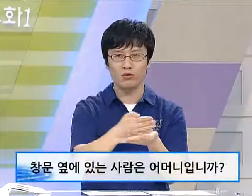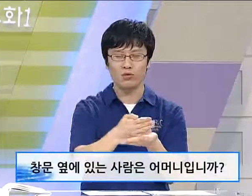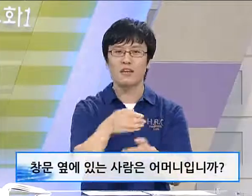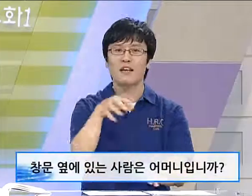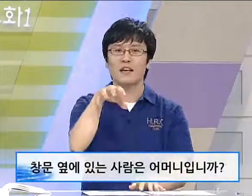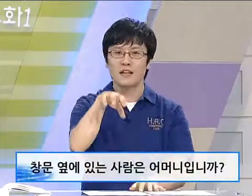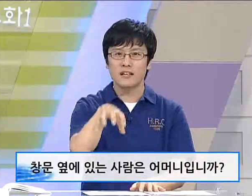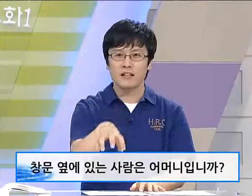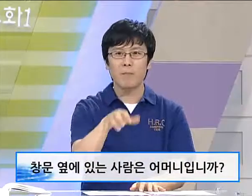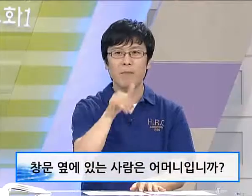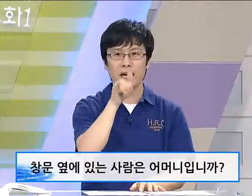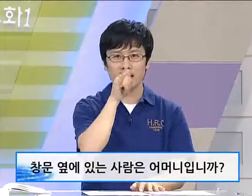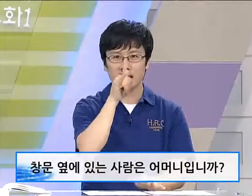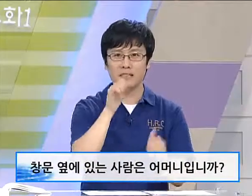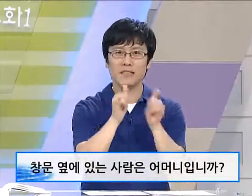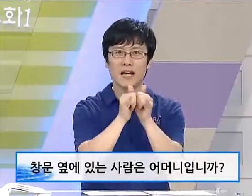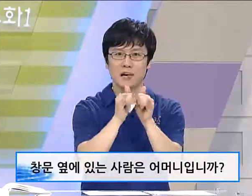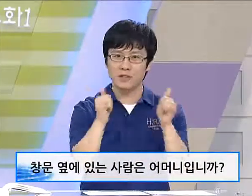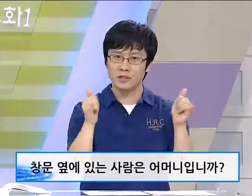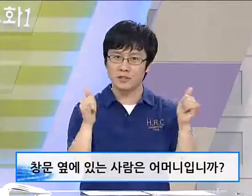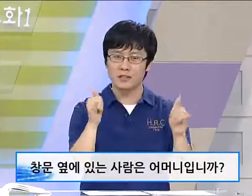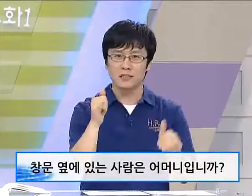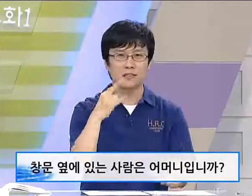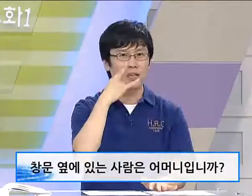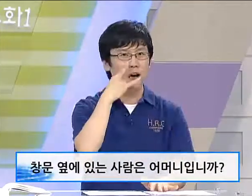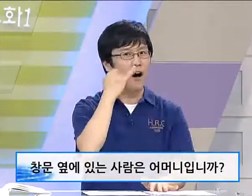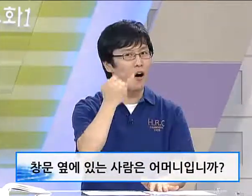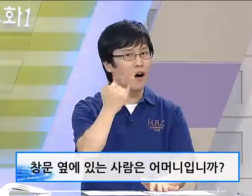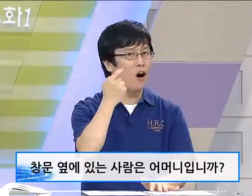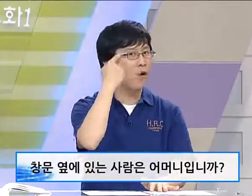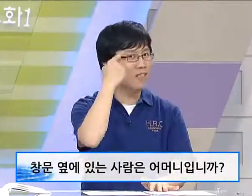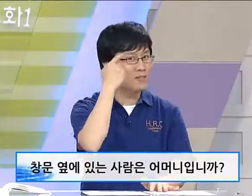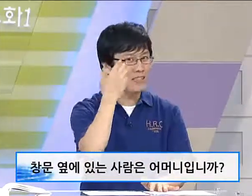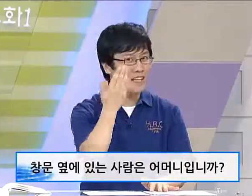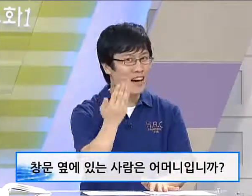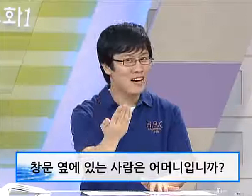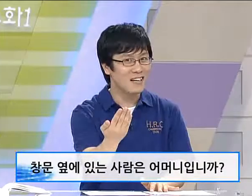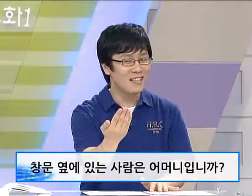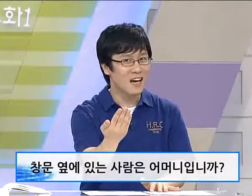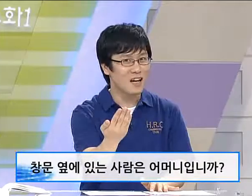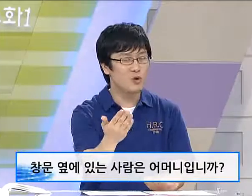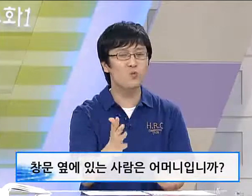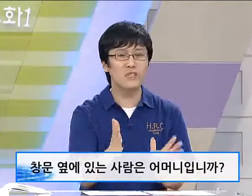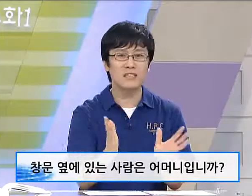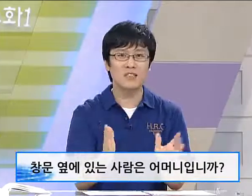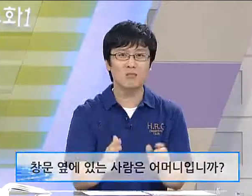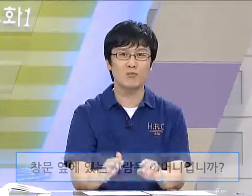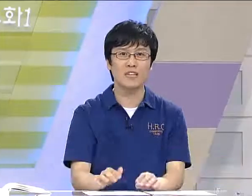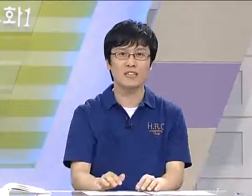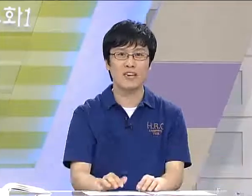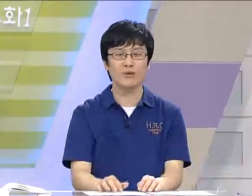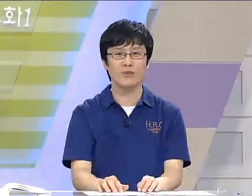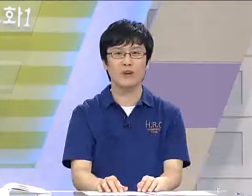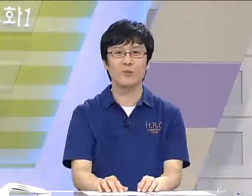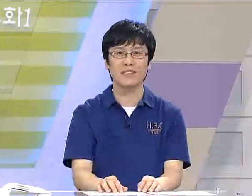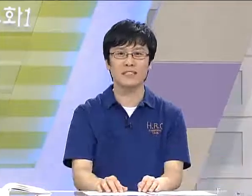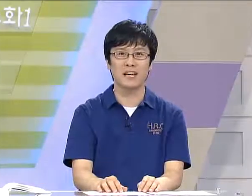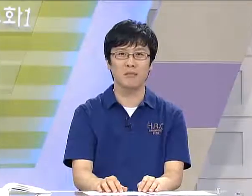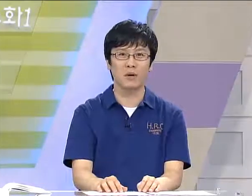창문 옆에 있는 사람은 어머니입니까? 자, 조금 긴 듯한 문장인데요. 우리 성우 학생이 한